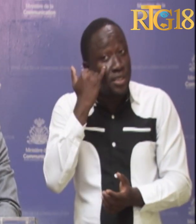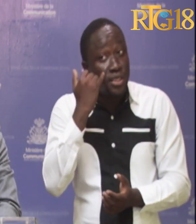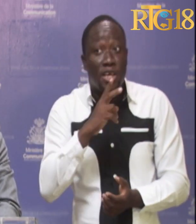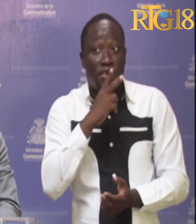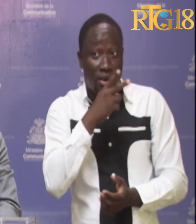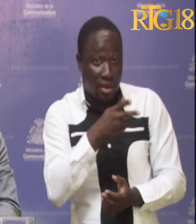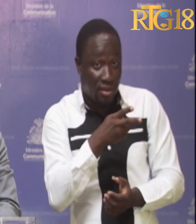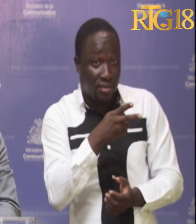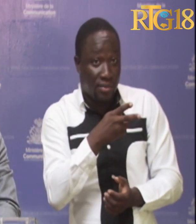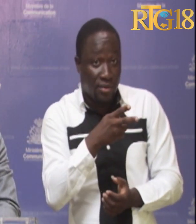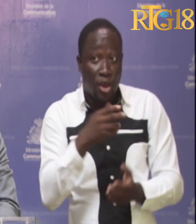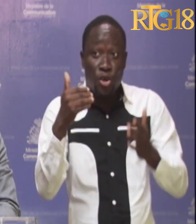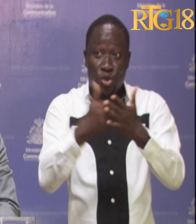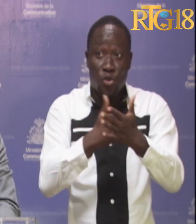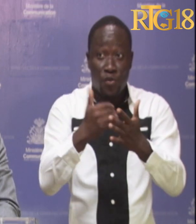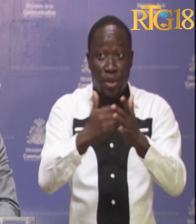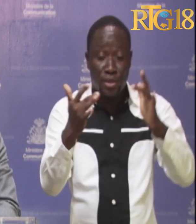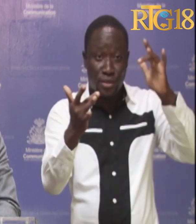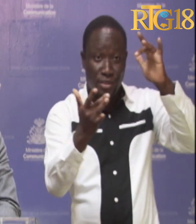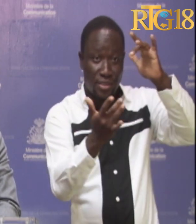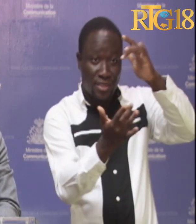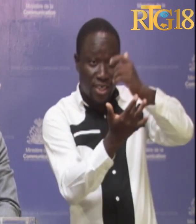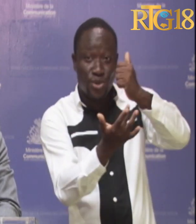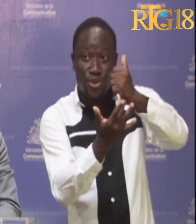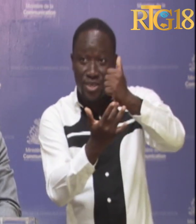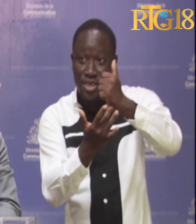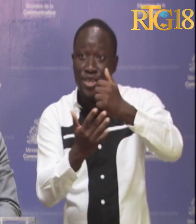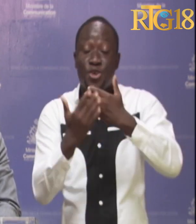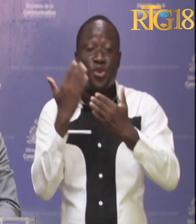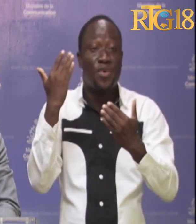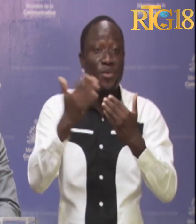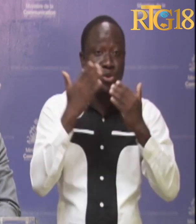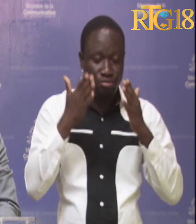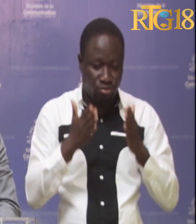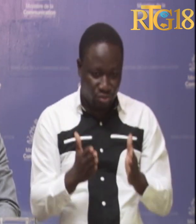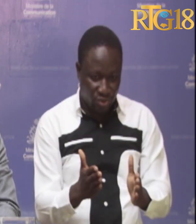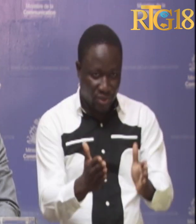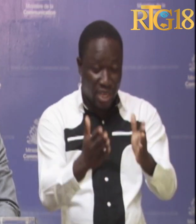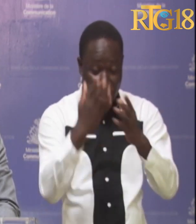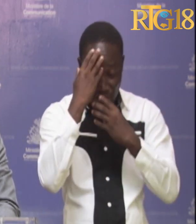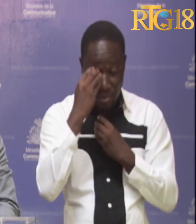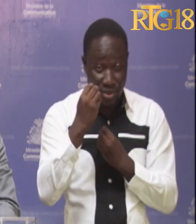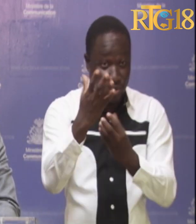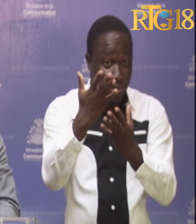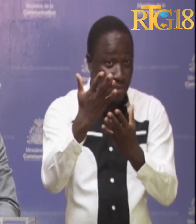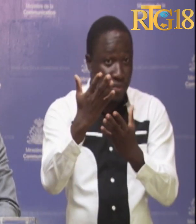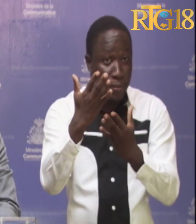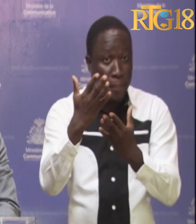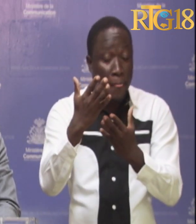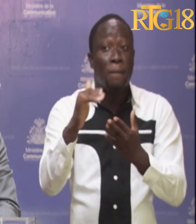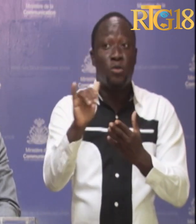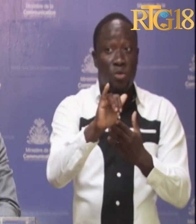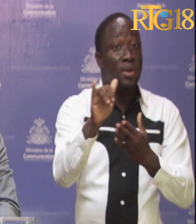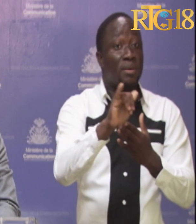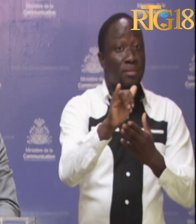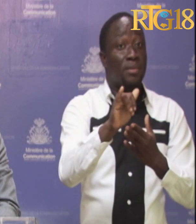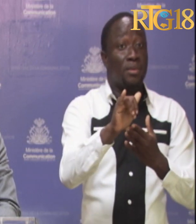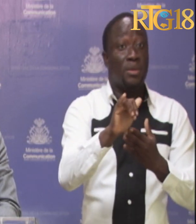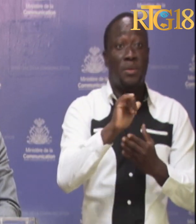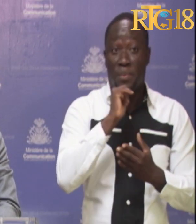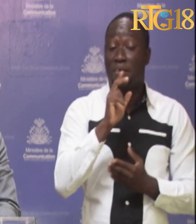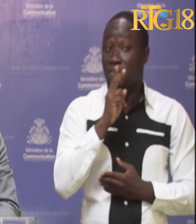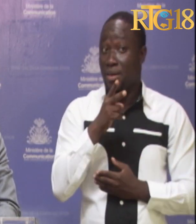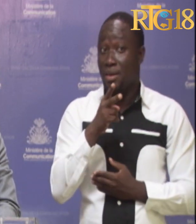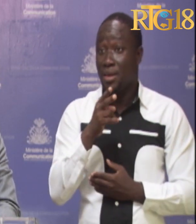fait indéniable que les nouvelles technologies ont favorisé une accessibilité à l'information, il n'en demeure pas moins vrai